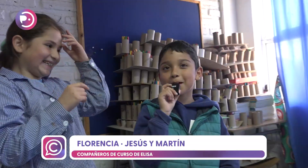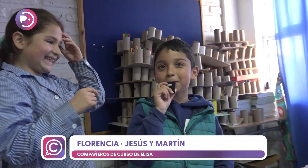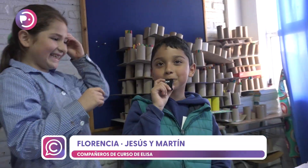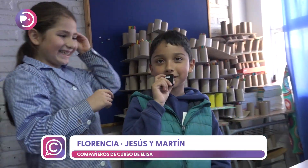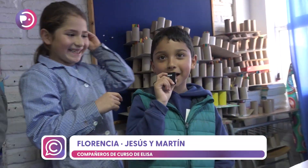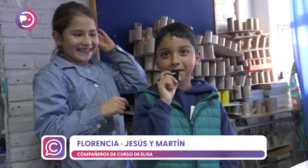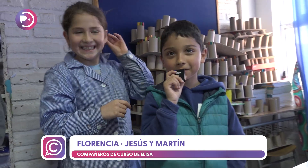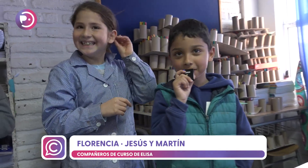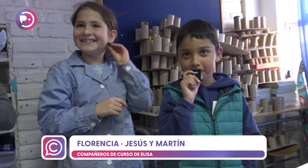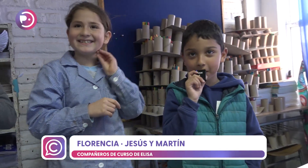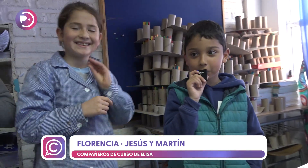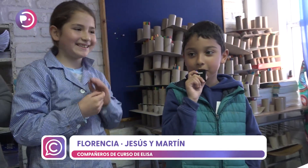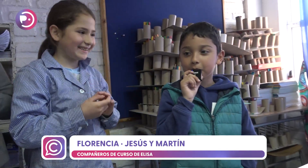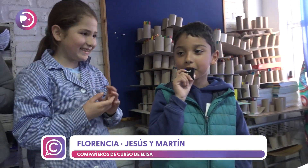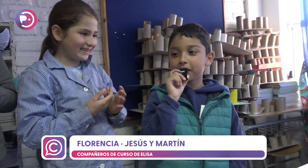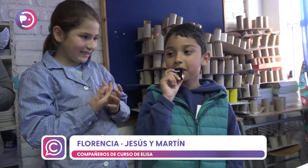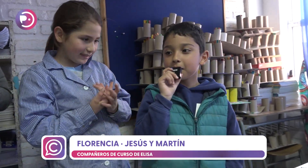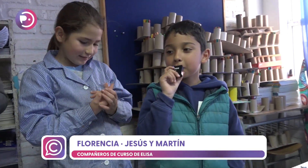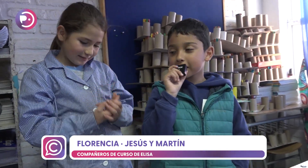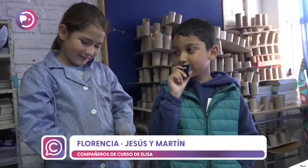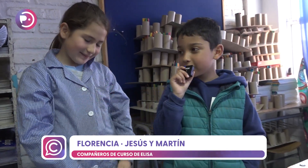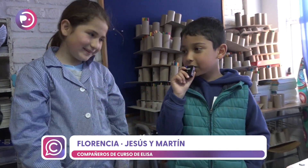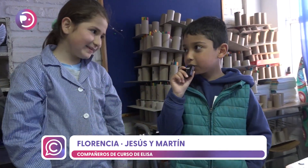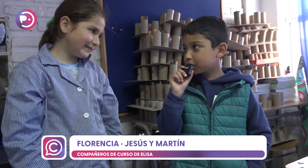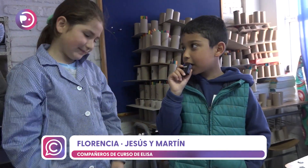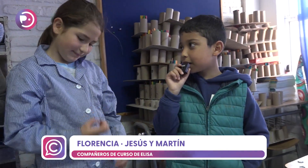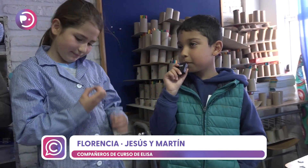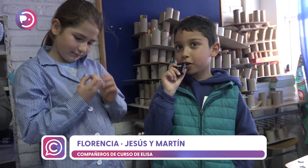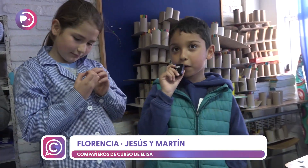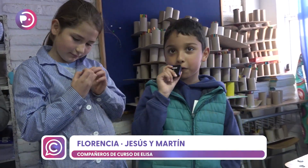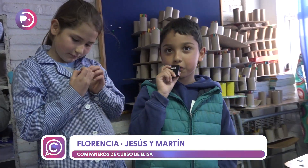Me gusta, me gusta porque es divertido usar el micrófono.